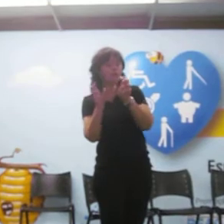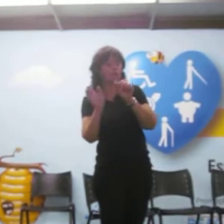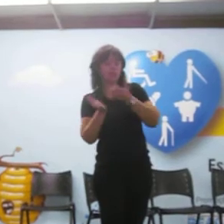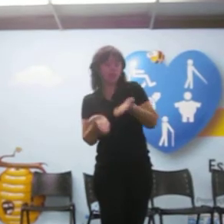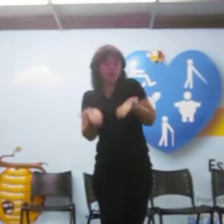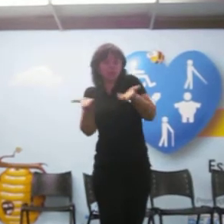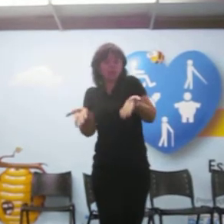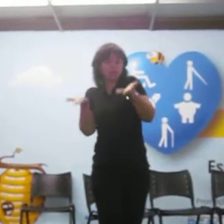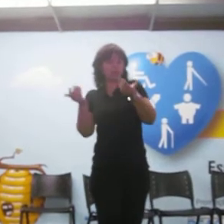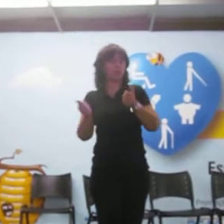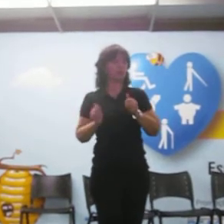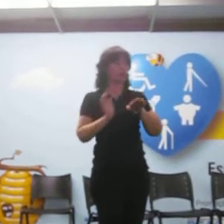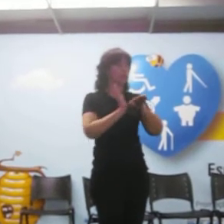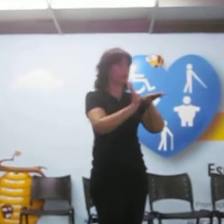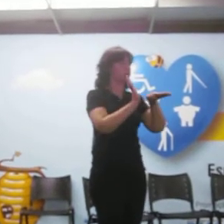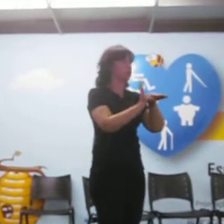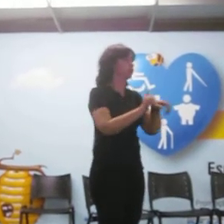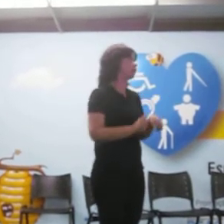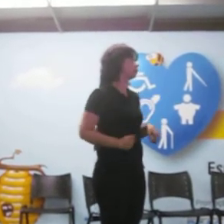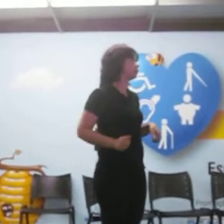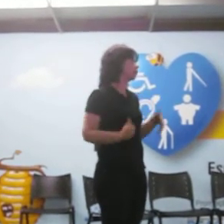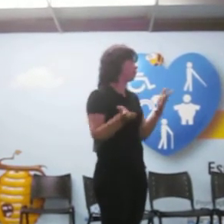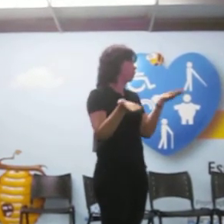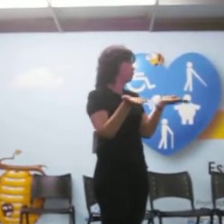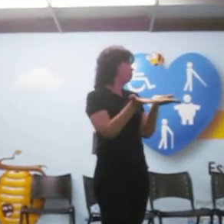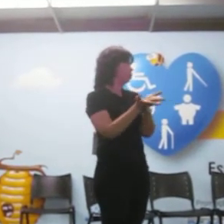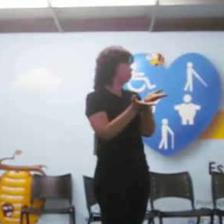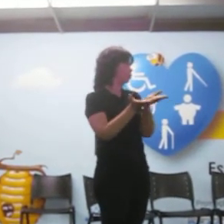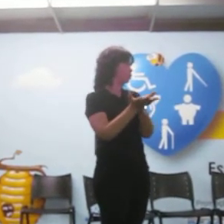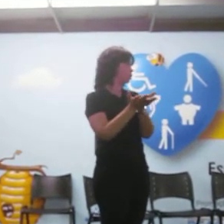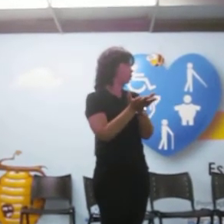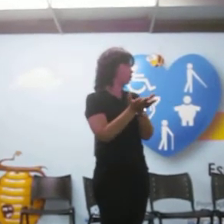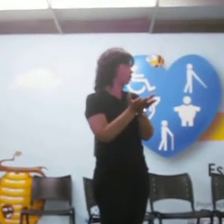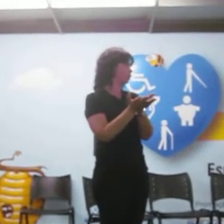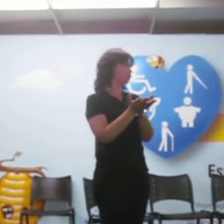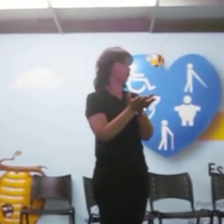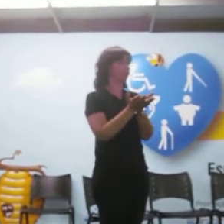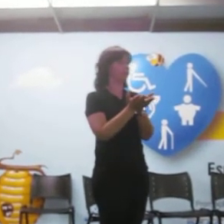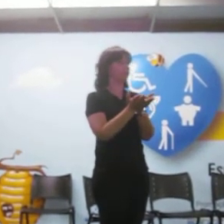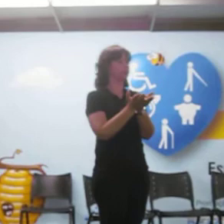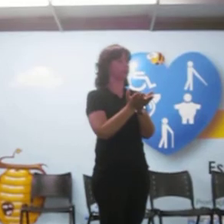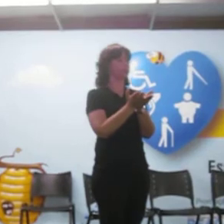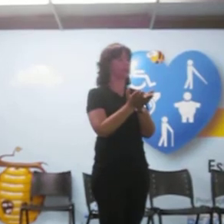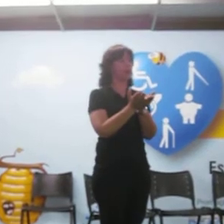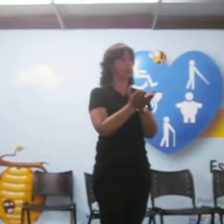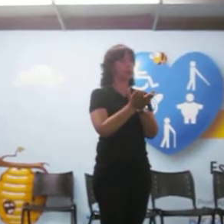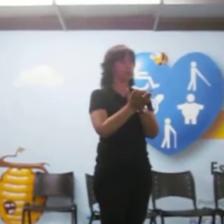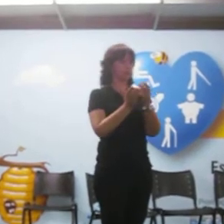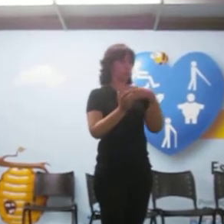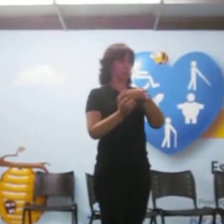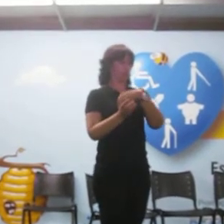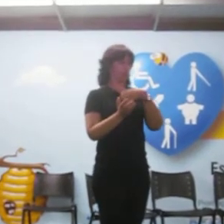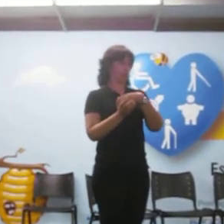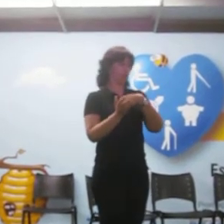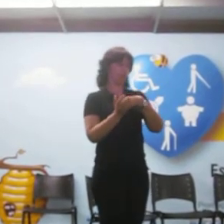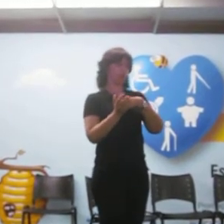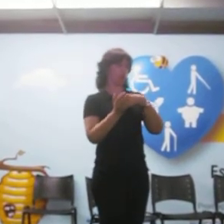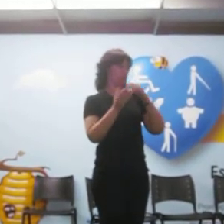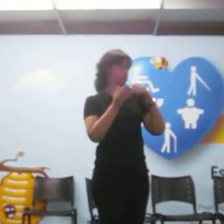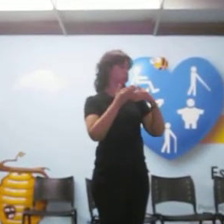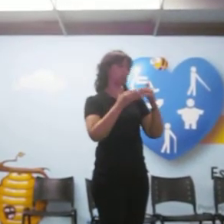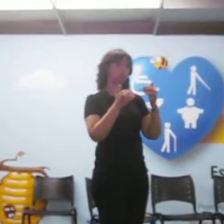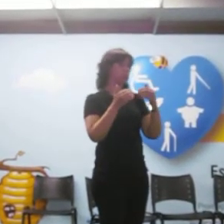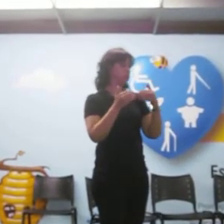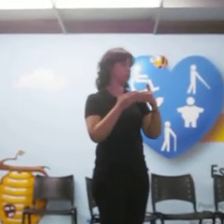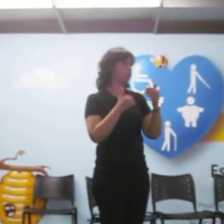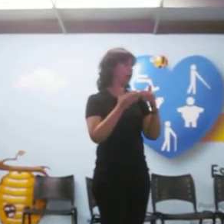Hoje, em termos, assim, bem práticos e simplificados